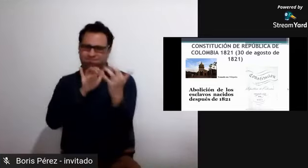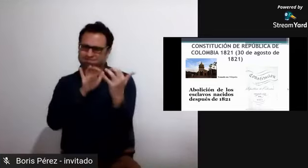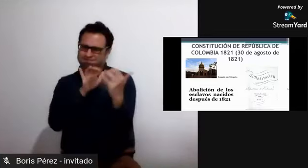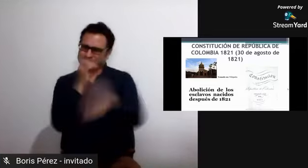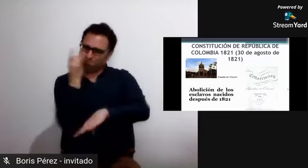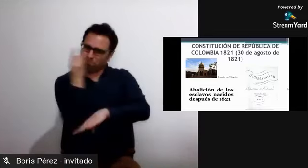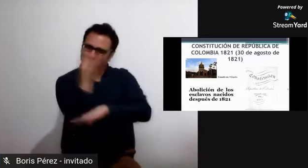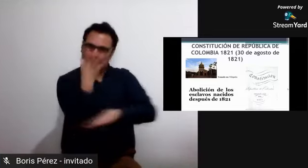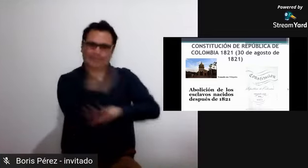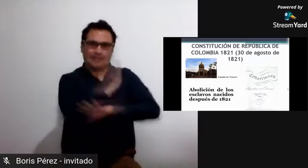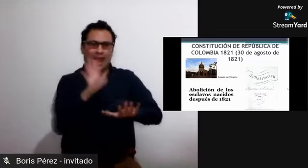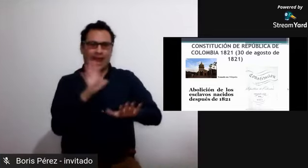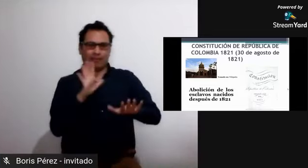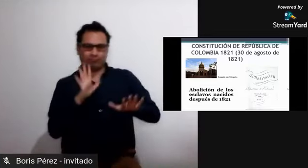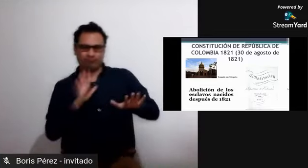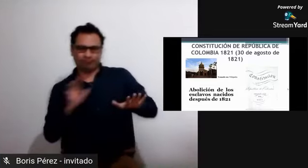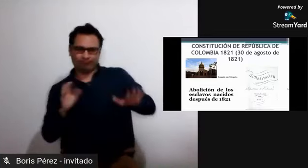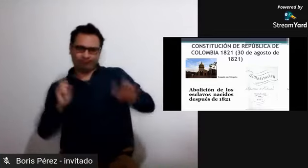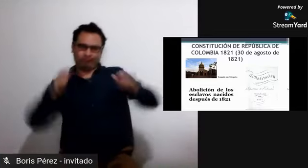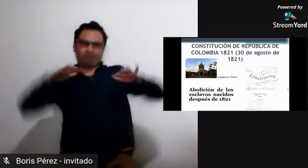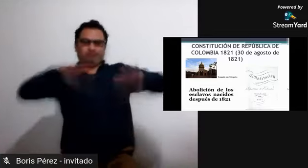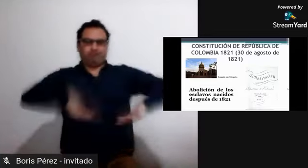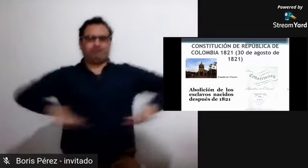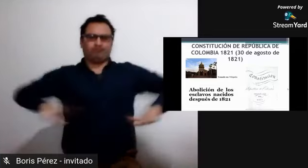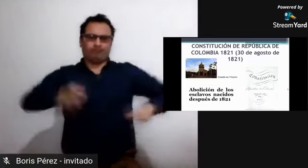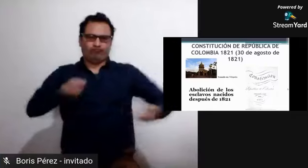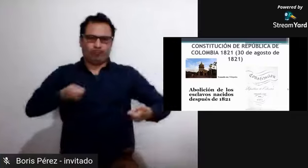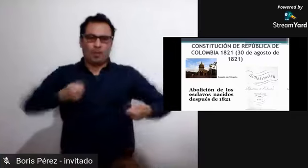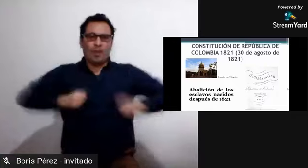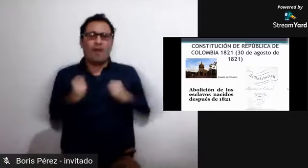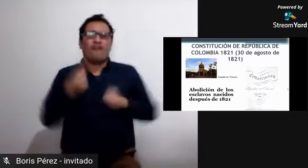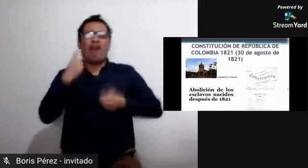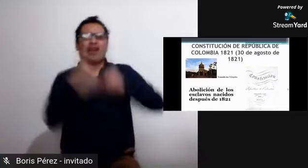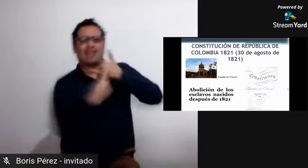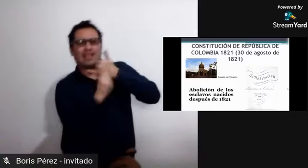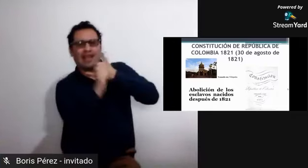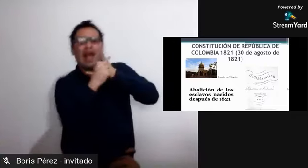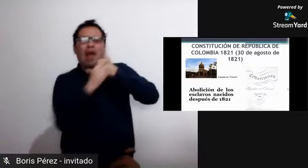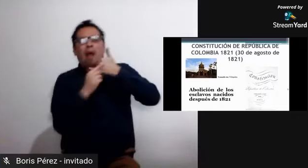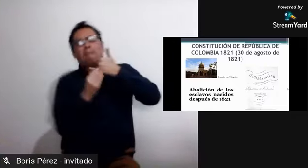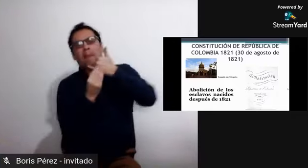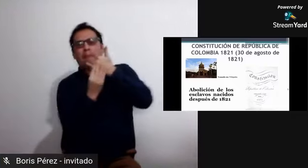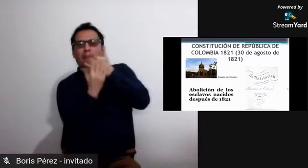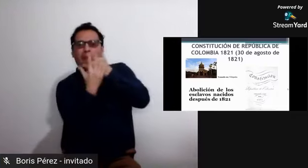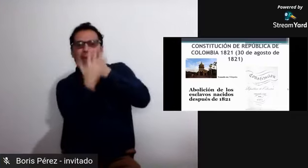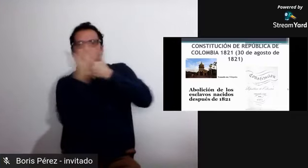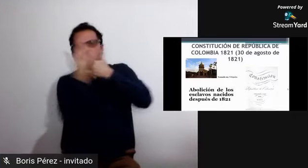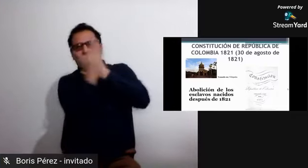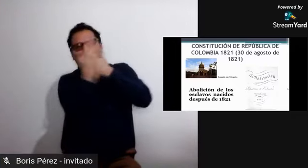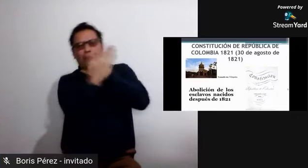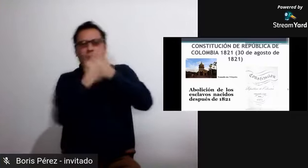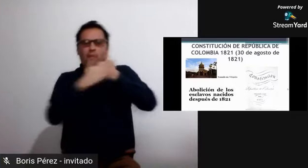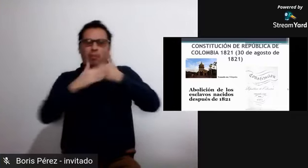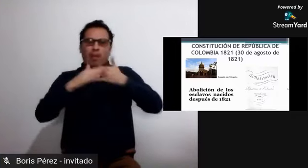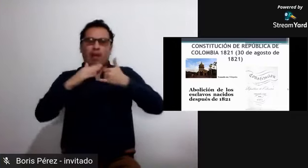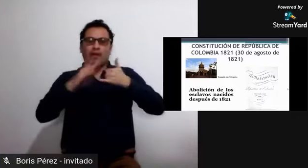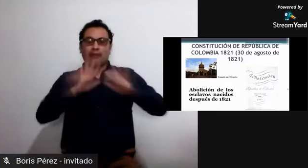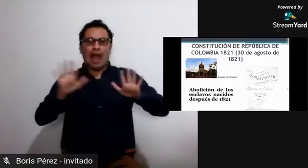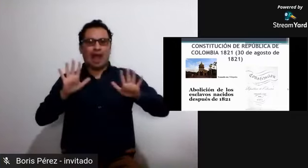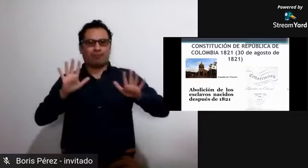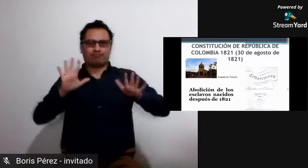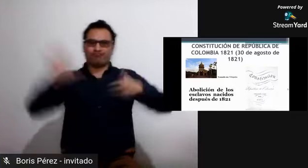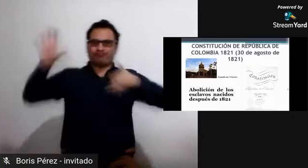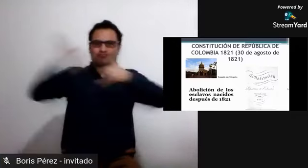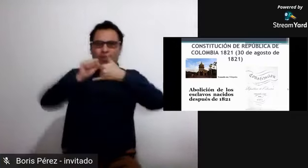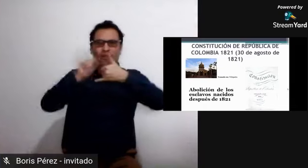luego de la victoria del ejército colombiano sobre el ejército español,